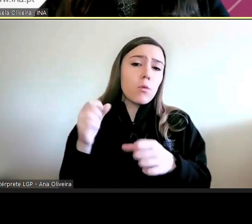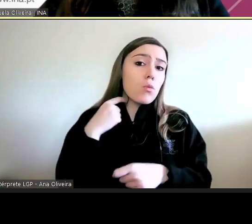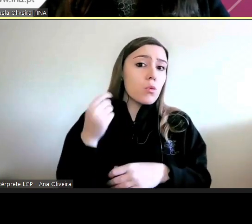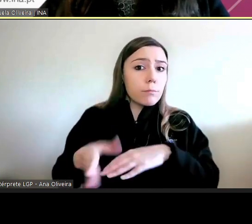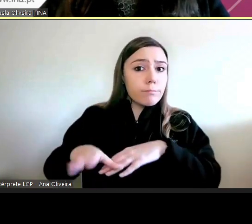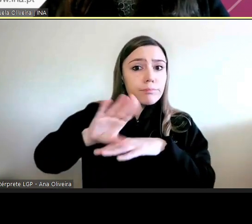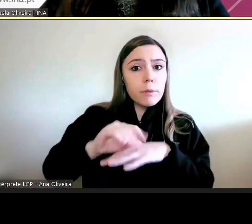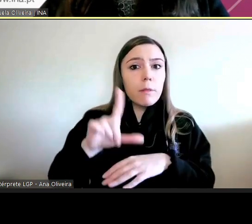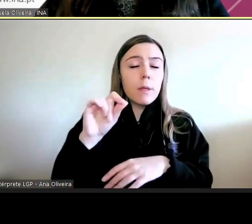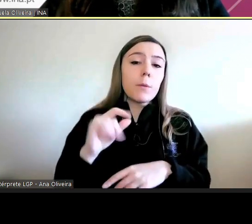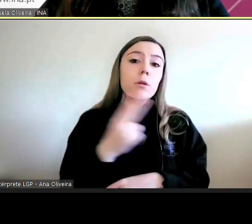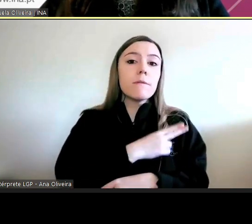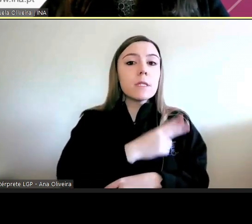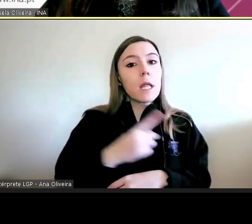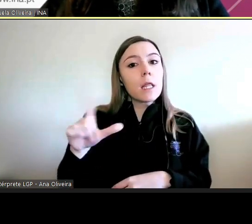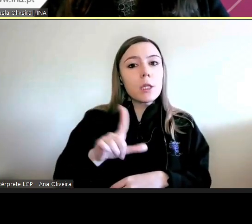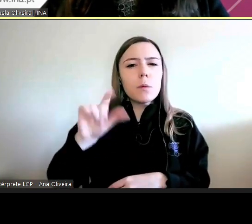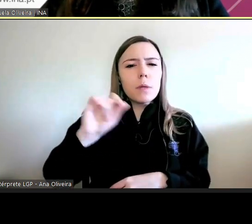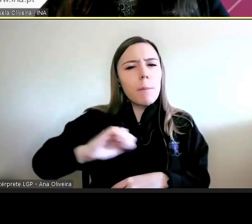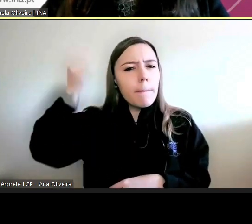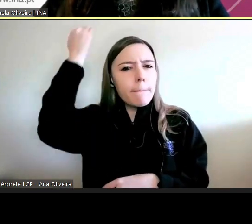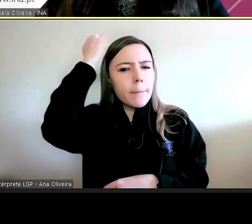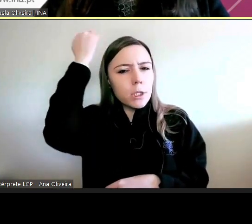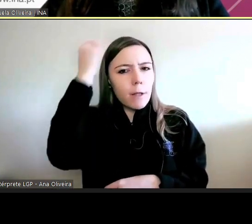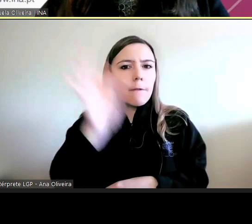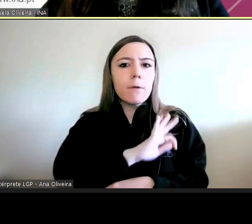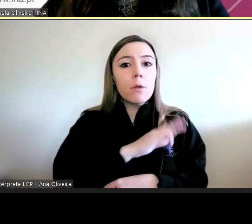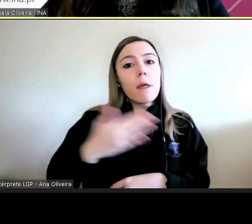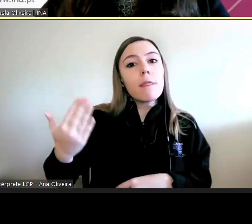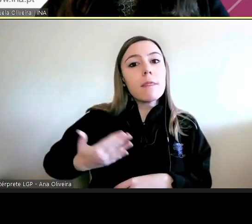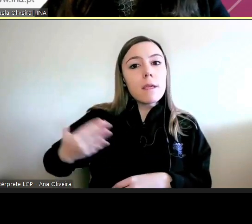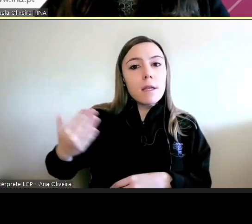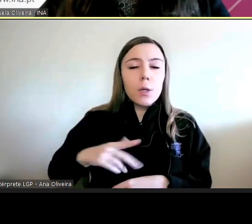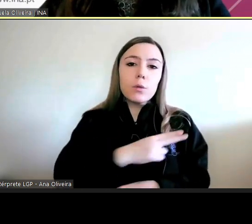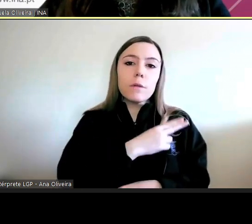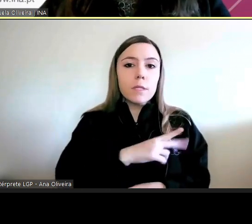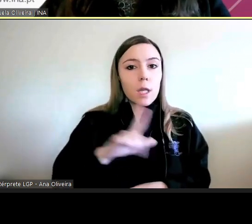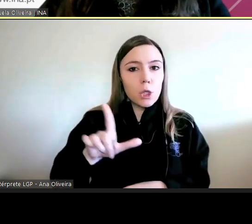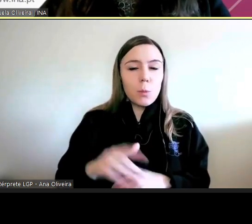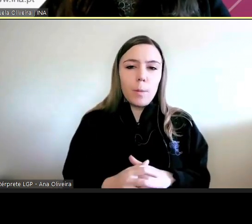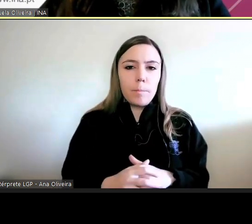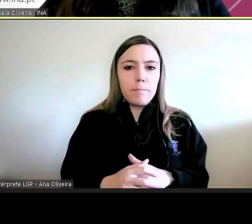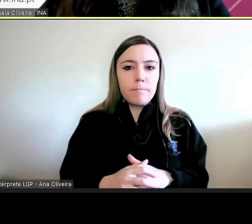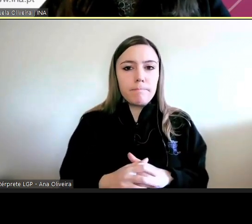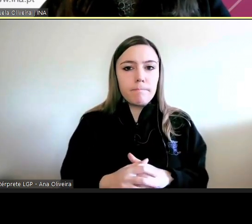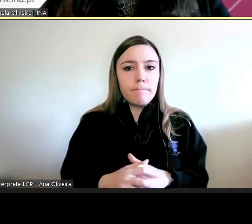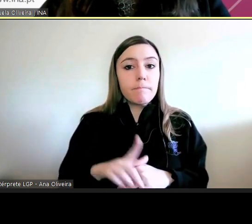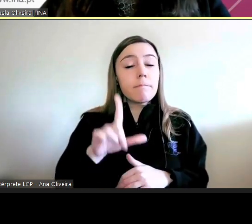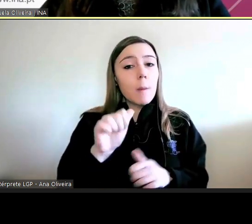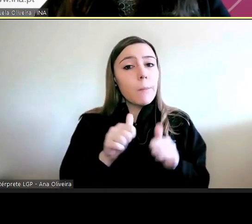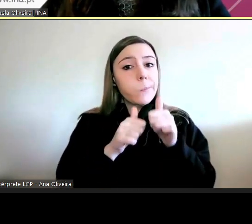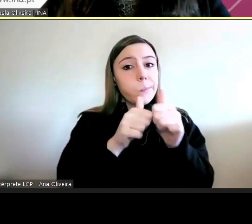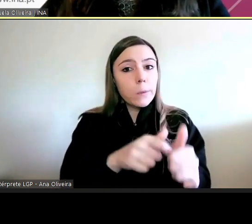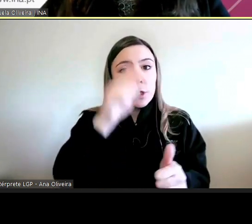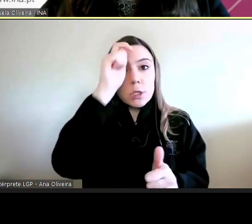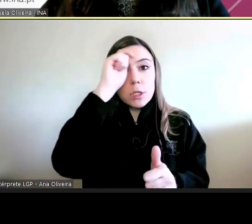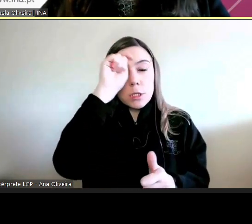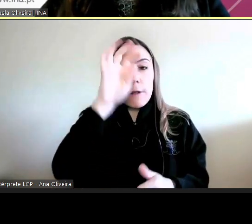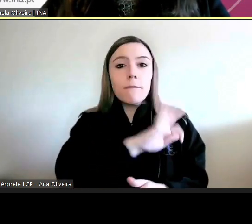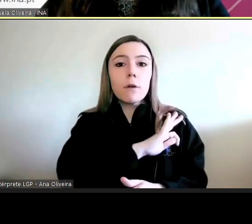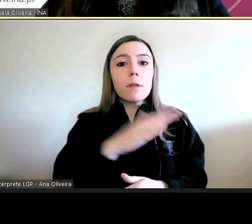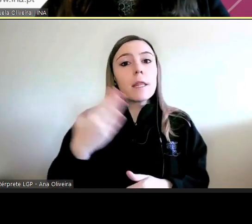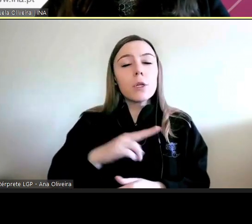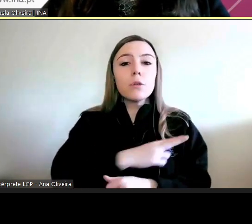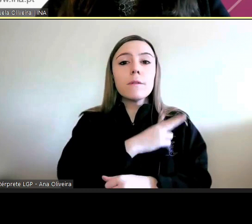e Mestre em Ciências Jurídicas pela Faculdade de Direito da Universidade de Lisboa. Foi assistente estagiária da Faculdade de Direito da Universidade de